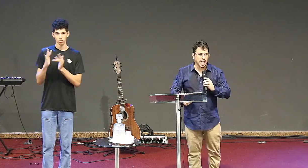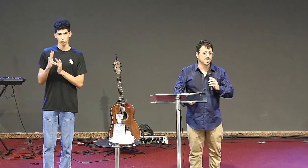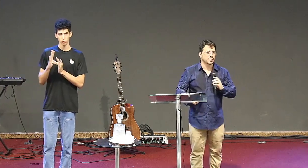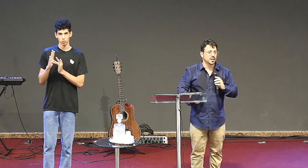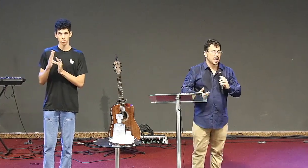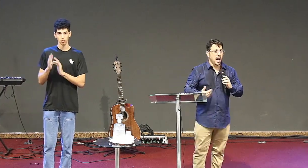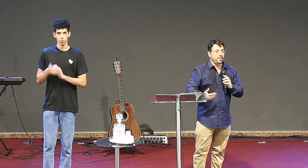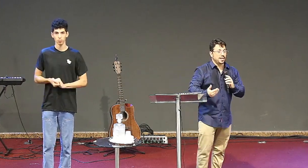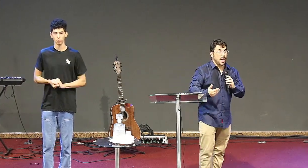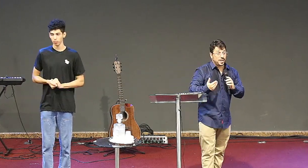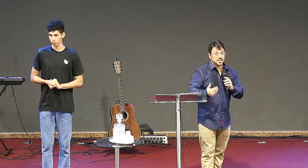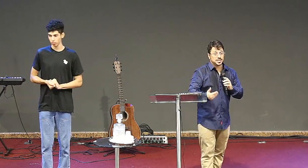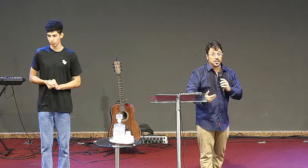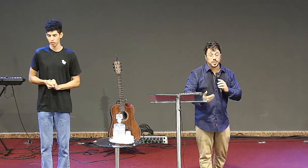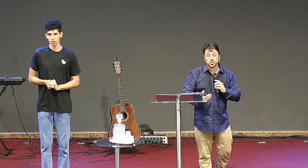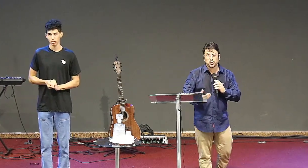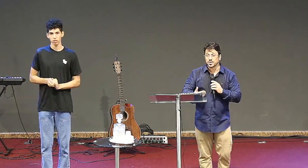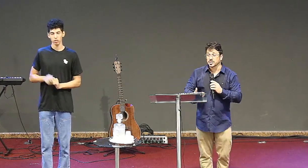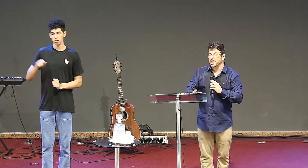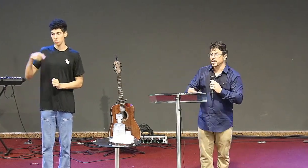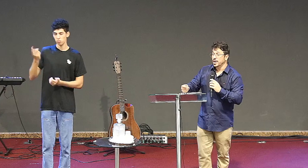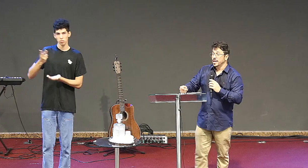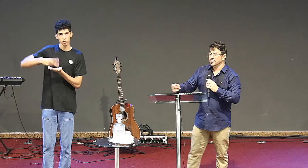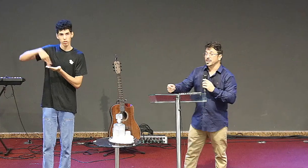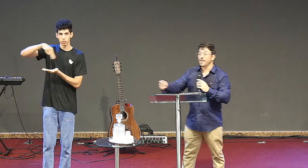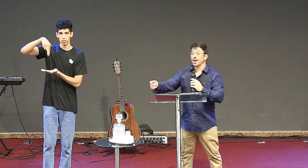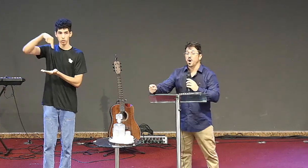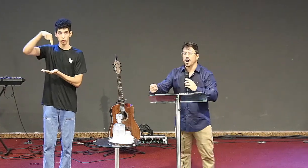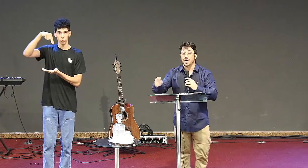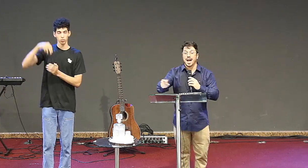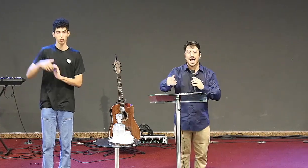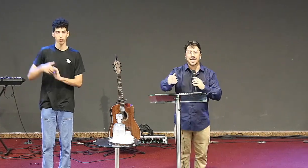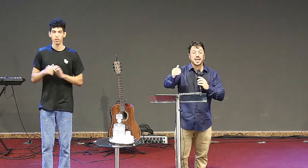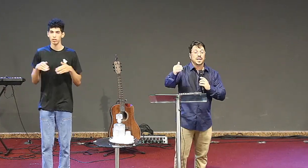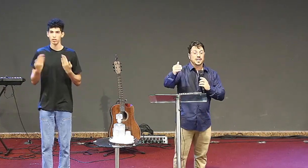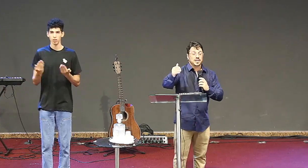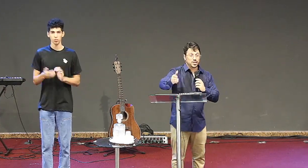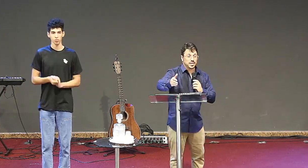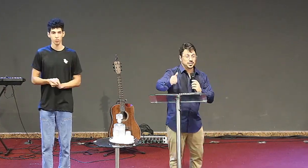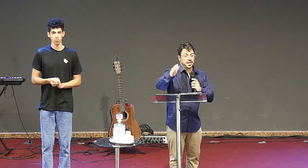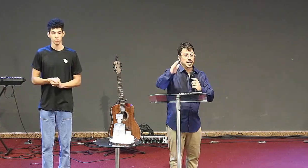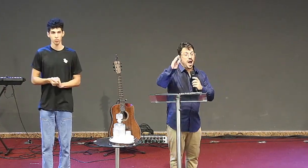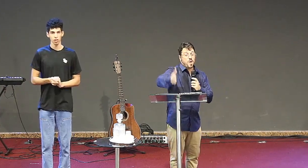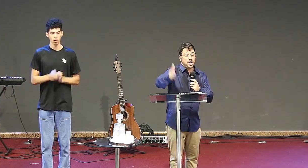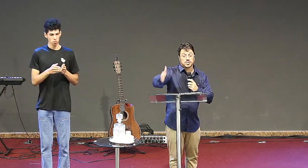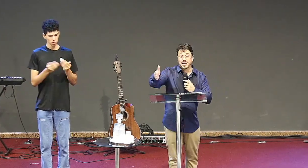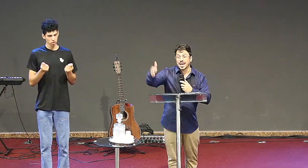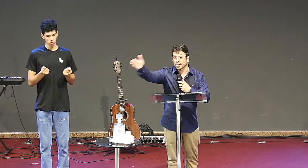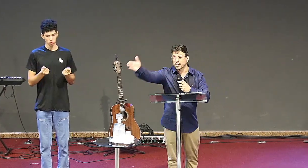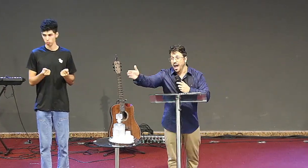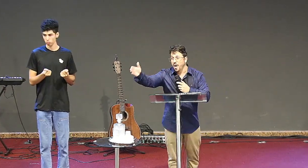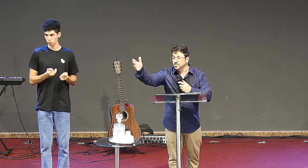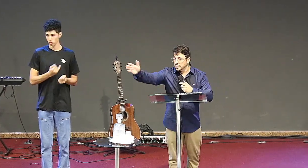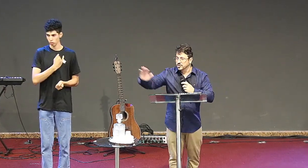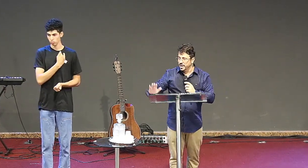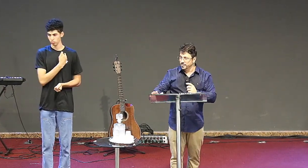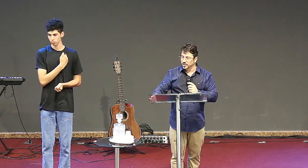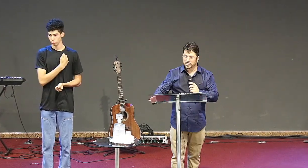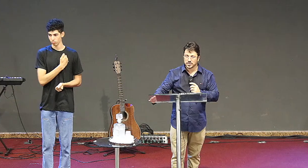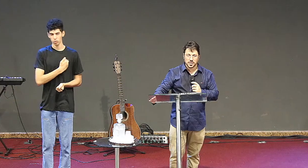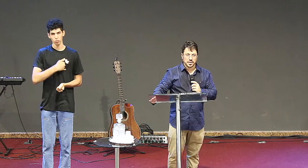ressuscitado, aparecendo para João e dizendo, escreva agora uma carta e diga assim, ao anjo da igreja tal,